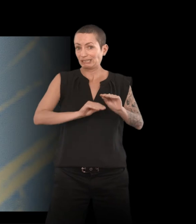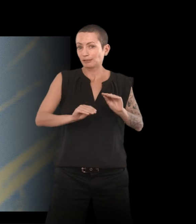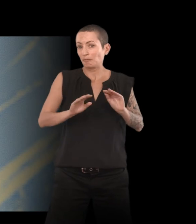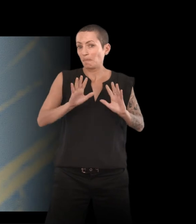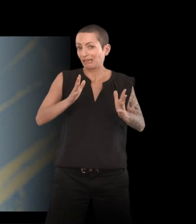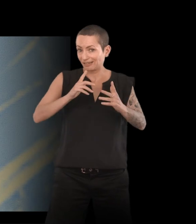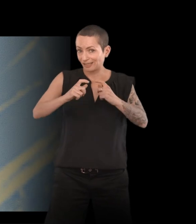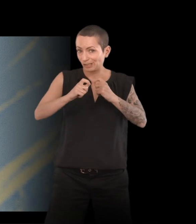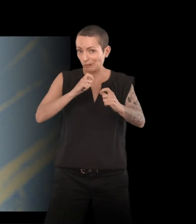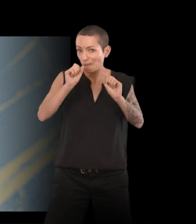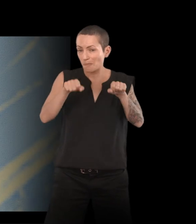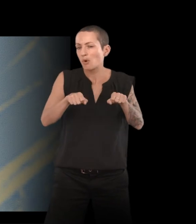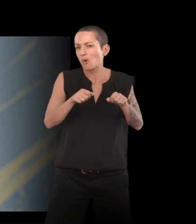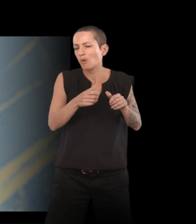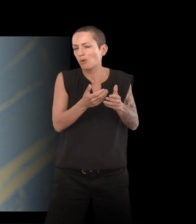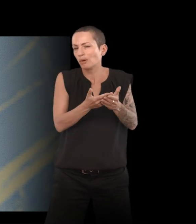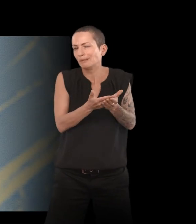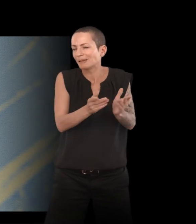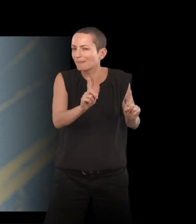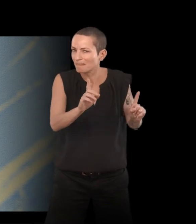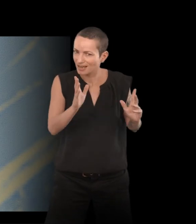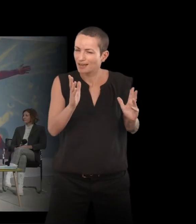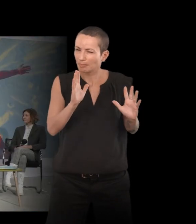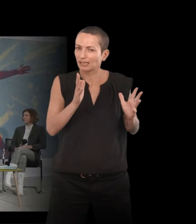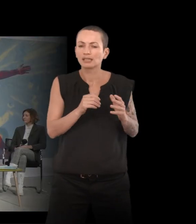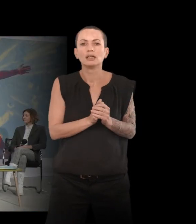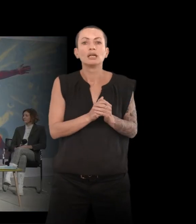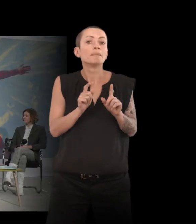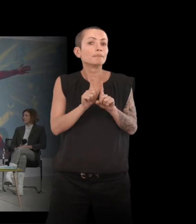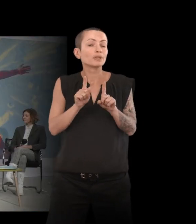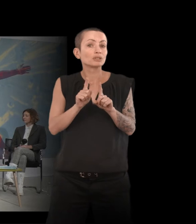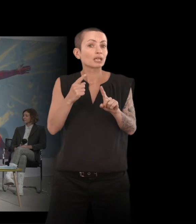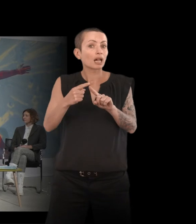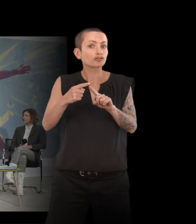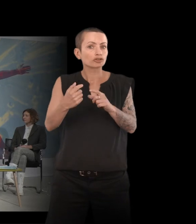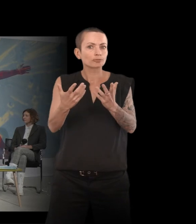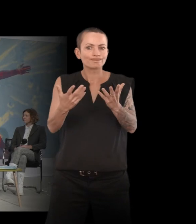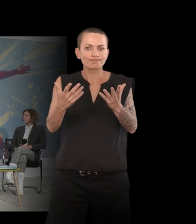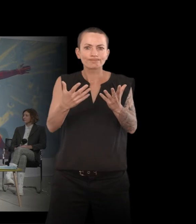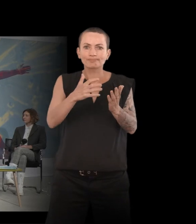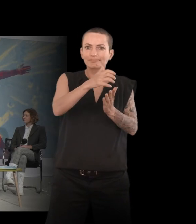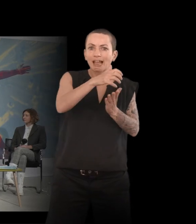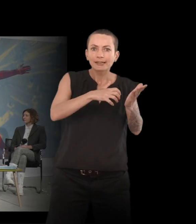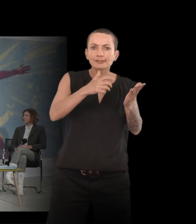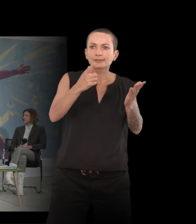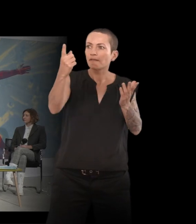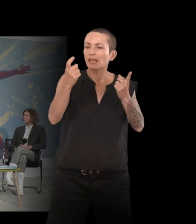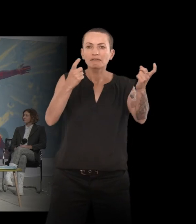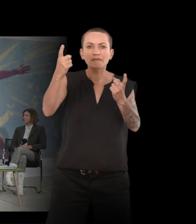n pas si simple que ça. Mais il y a aussi quelque chose de très soutenant dans tous ces textes, dans toutes ces œuvres, ces